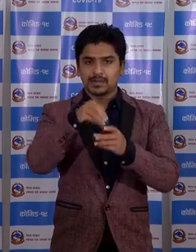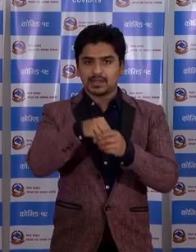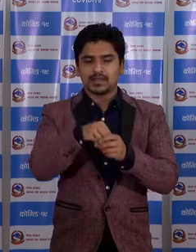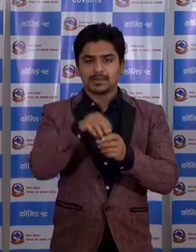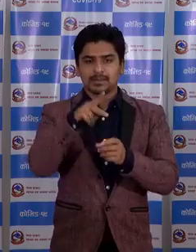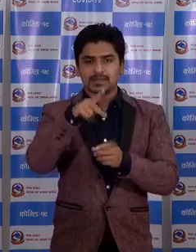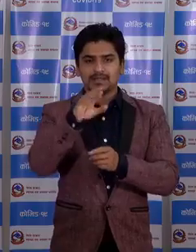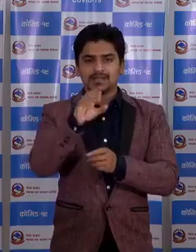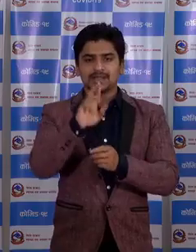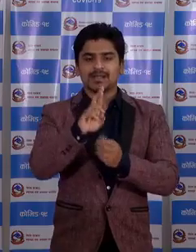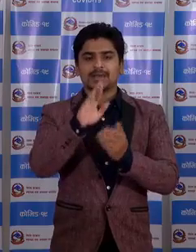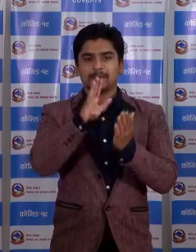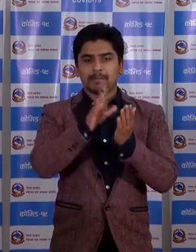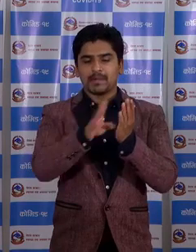PCR